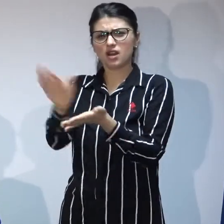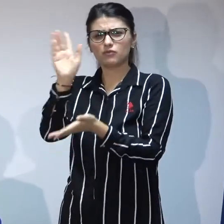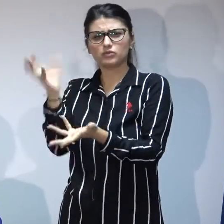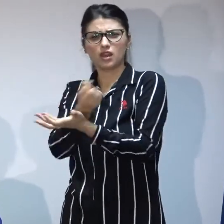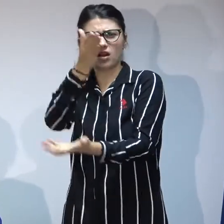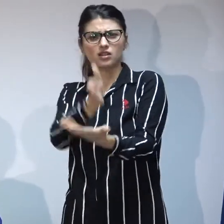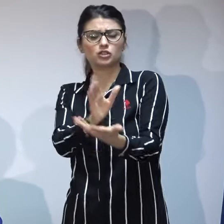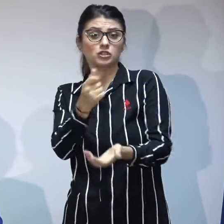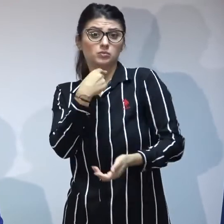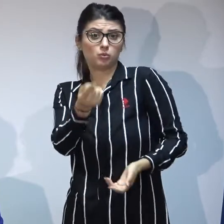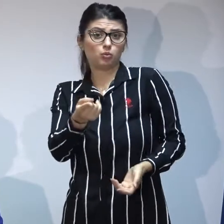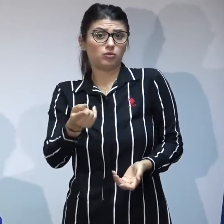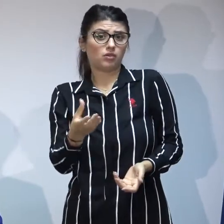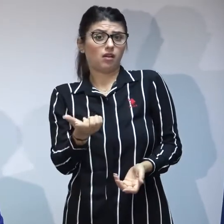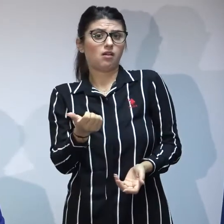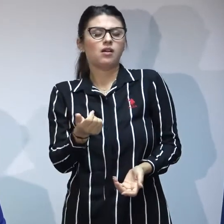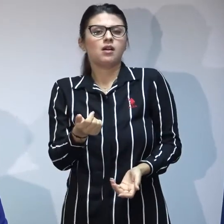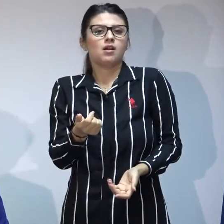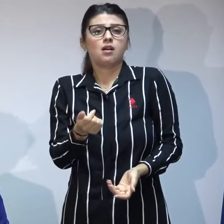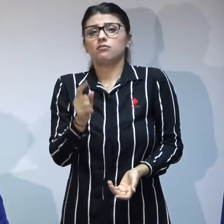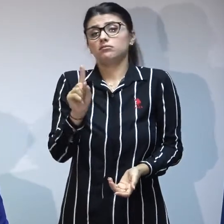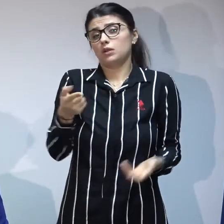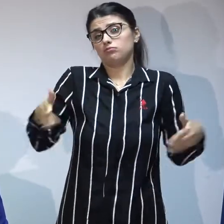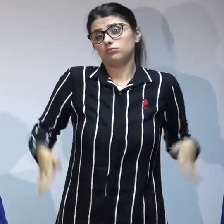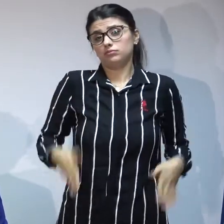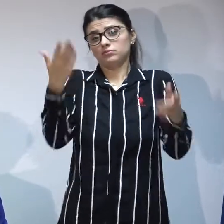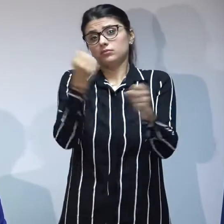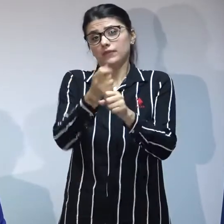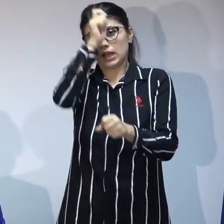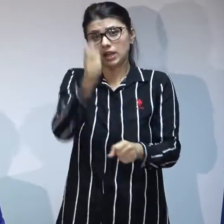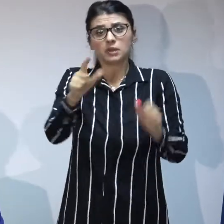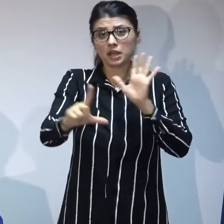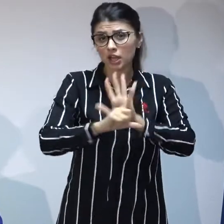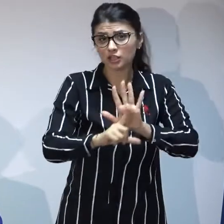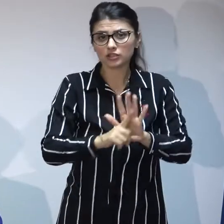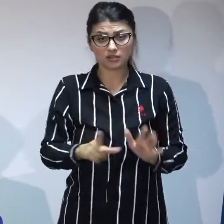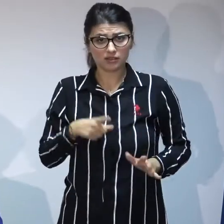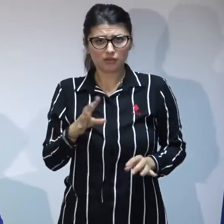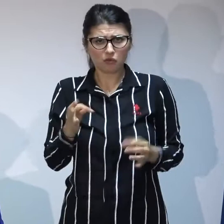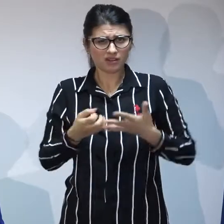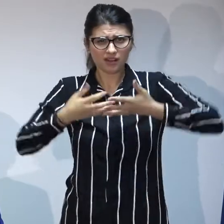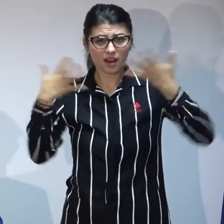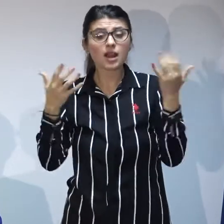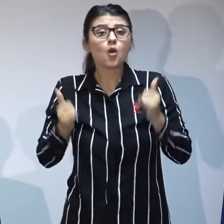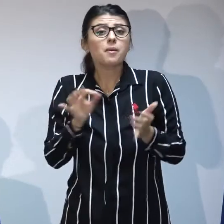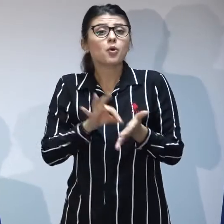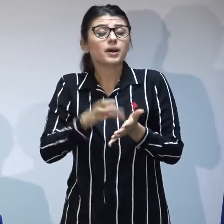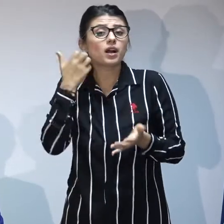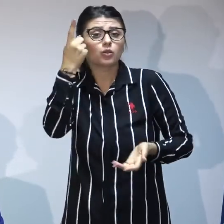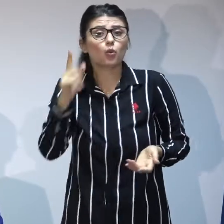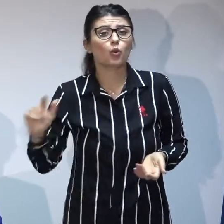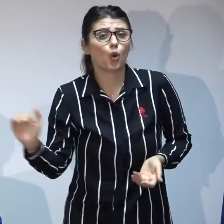care vin și spun trebuie să respect legea care este foarte clară de la momentul în care un